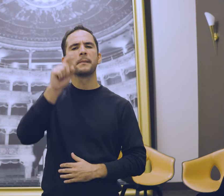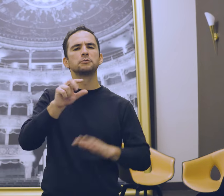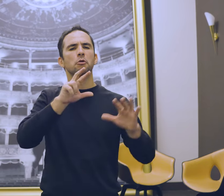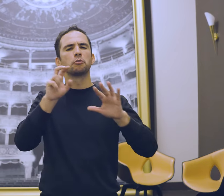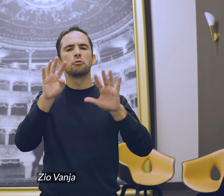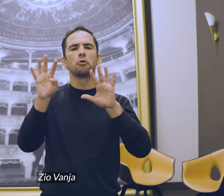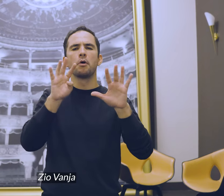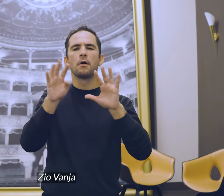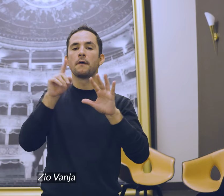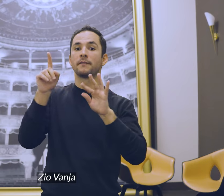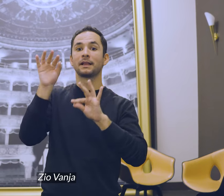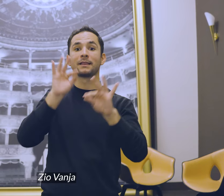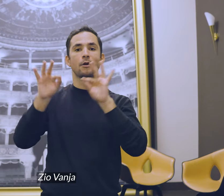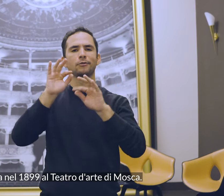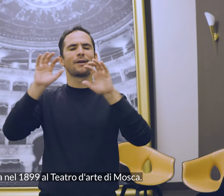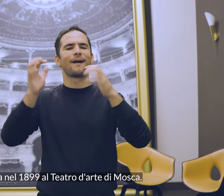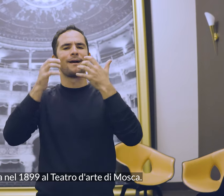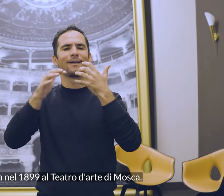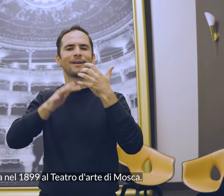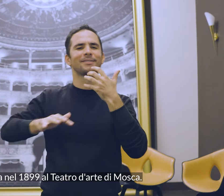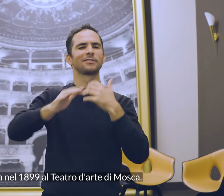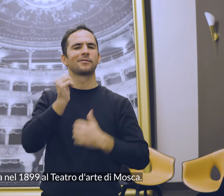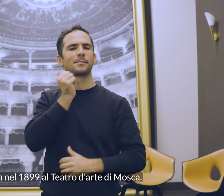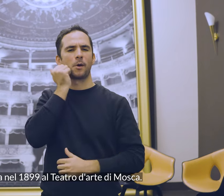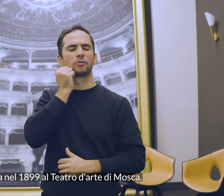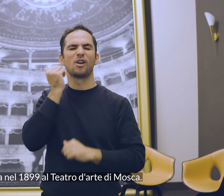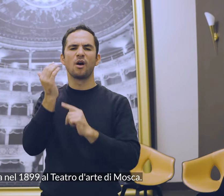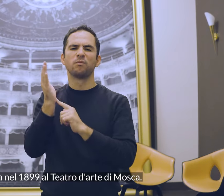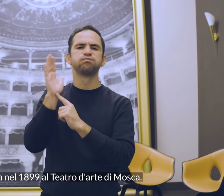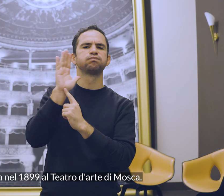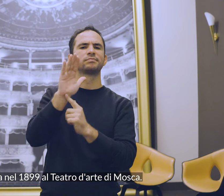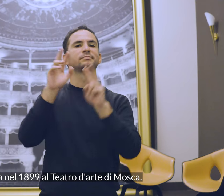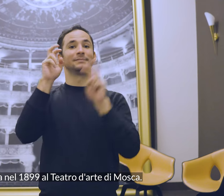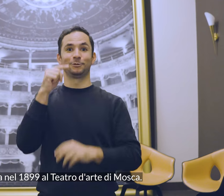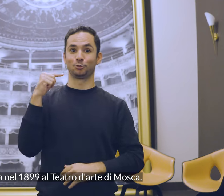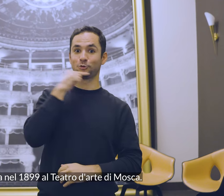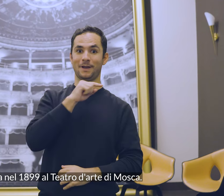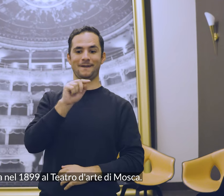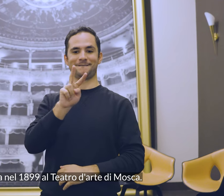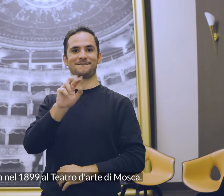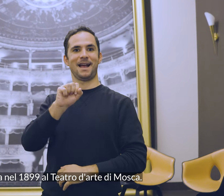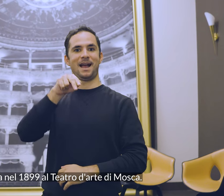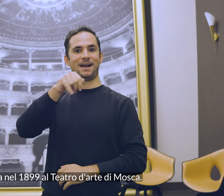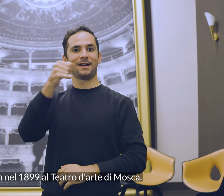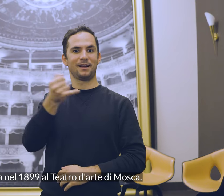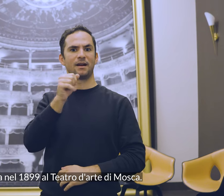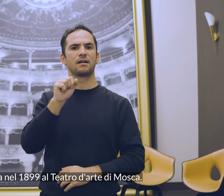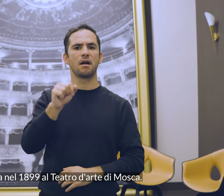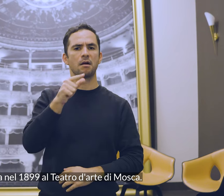Zio Vania debutta nel 1899 al Teatro d'Arte di